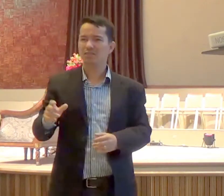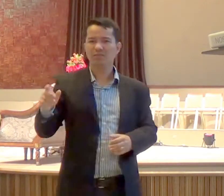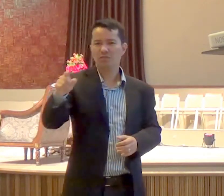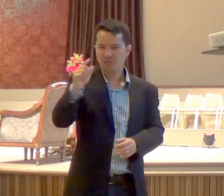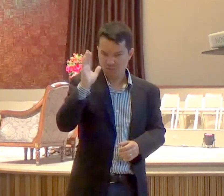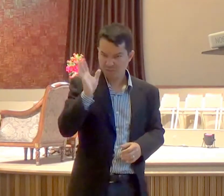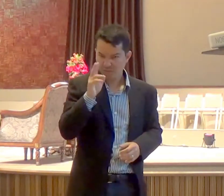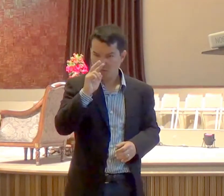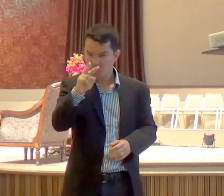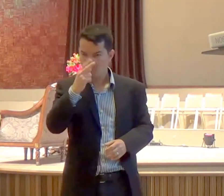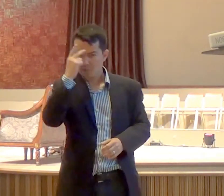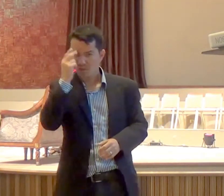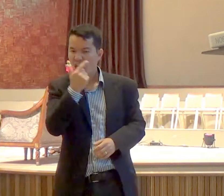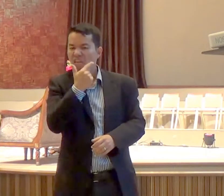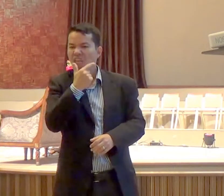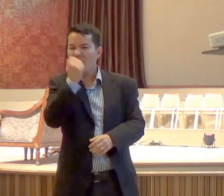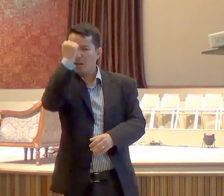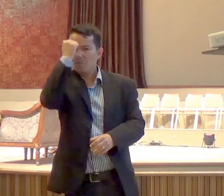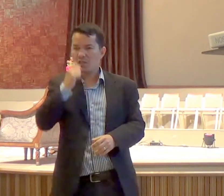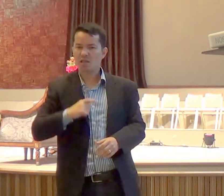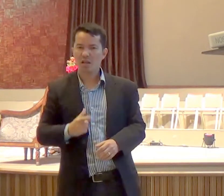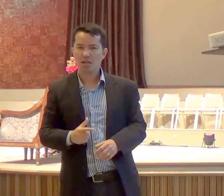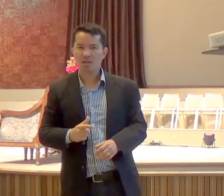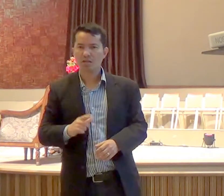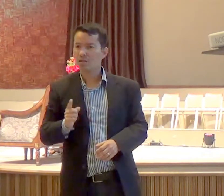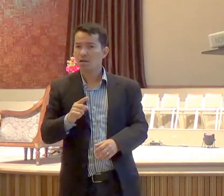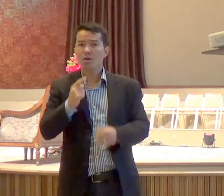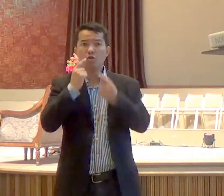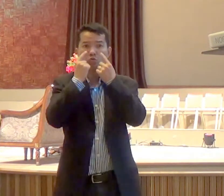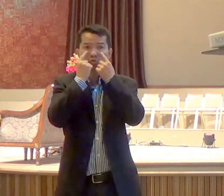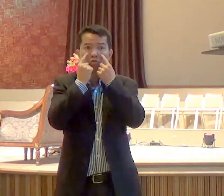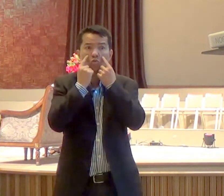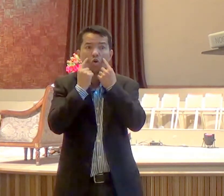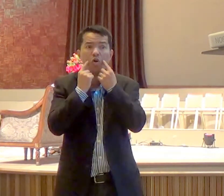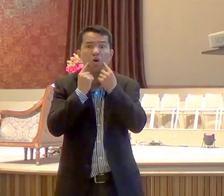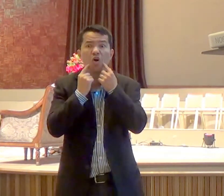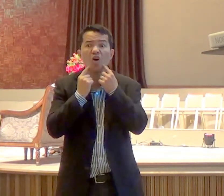a Bíblia diz que a gente volta com o Senhor com lágrimas, com choro,